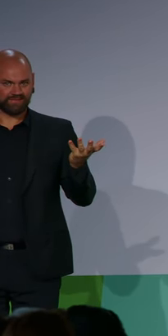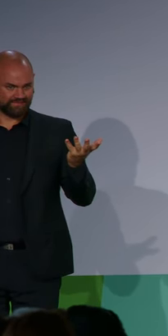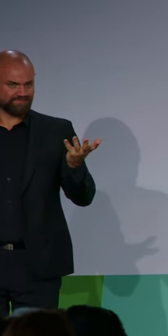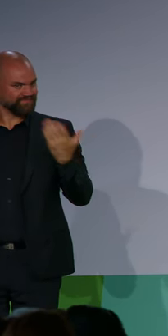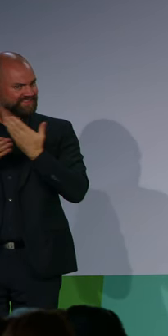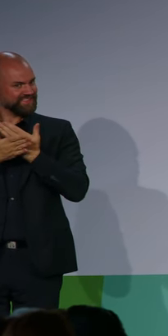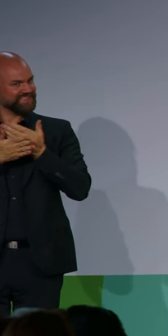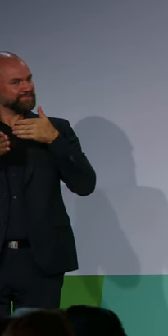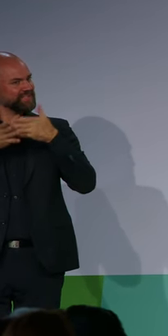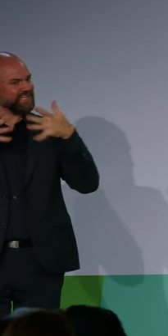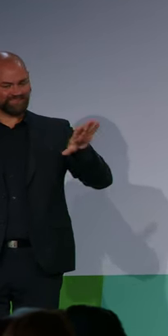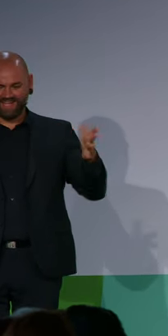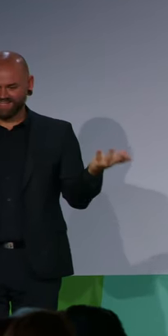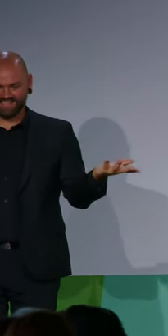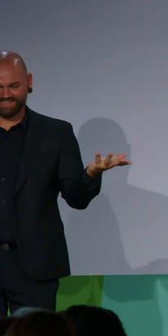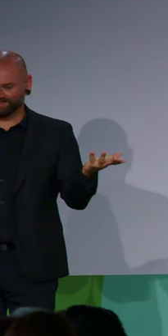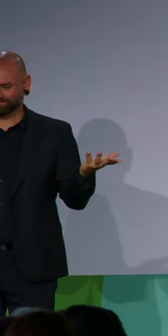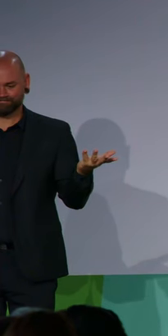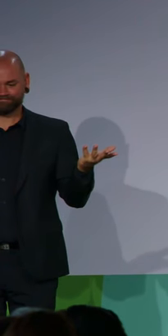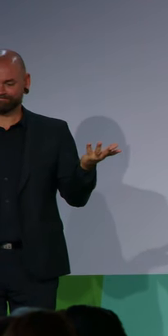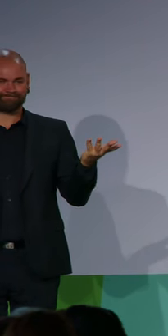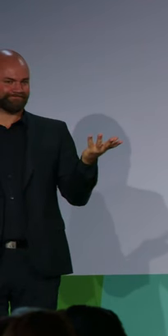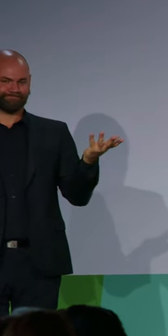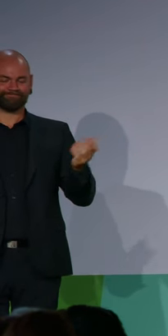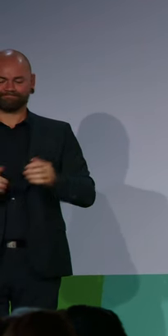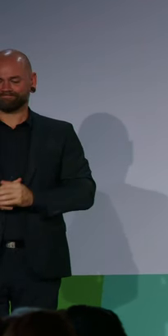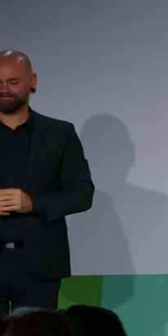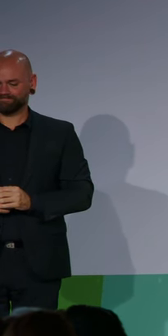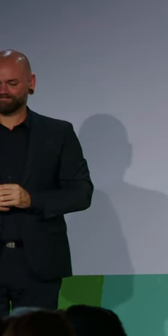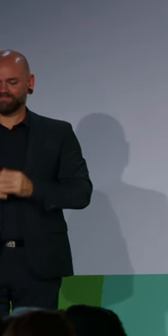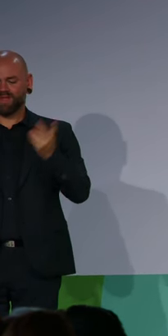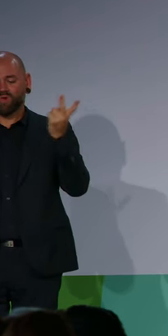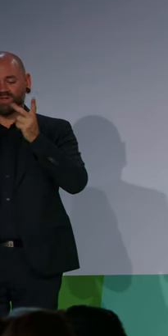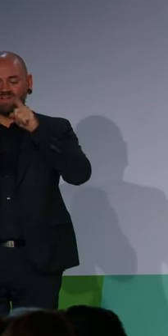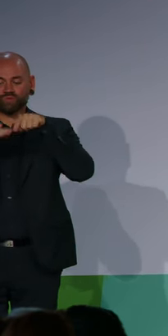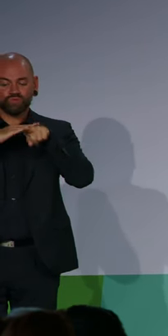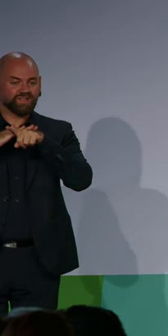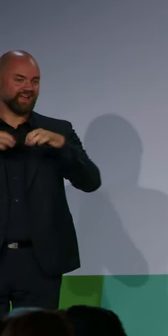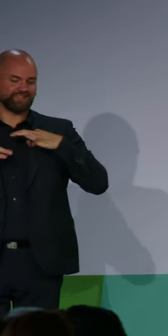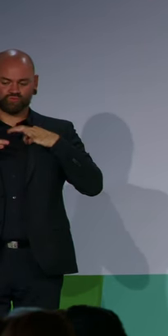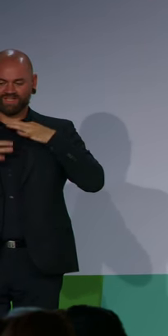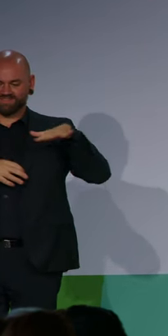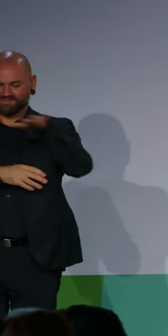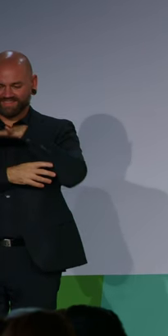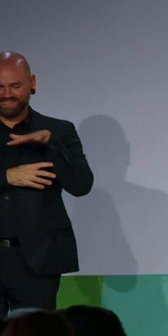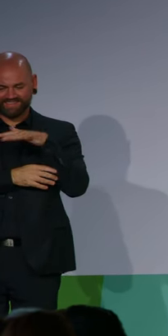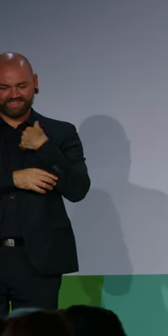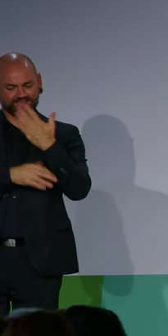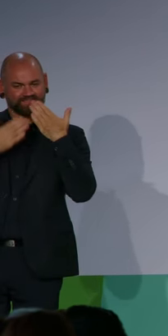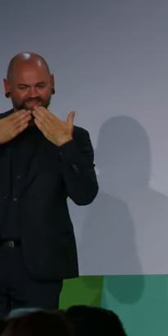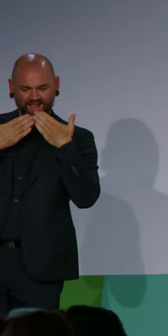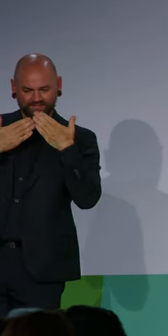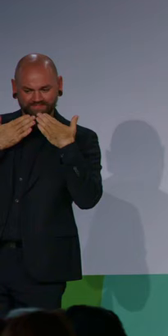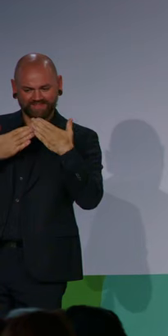dass Sie innerhalb dieser Legislatur schon eine Menge Projekte vorangebracht haben, die tatsächlich die Situation von Menschen mit